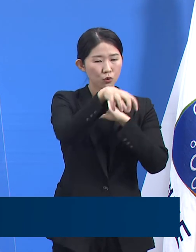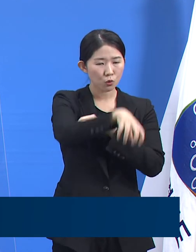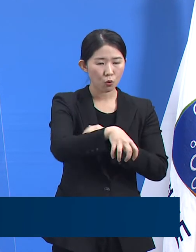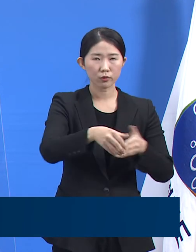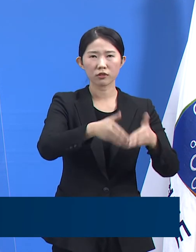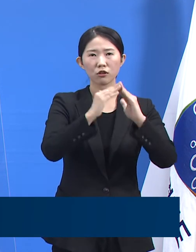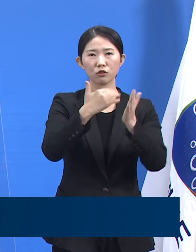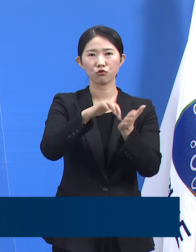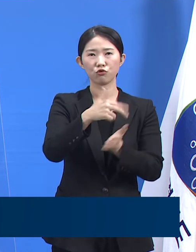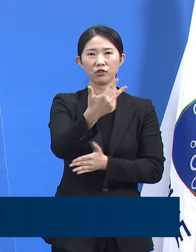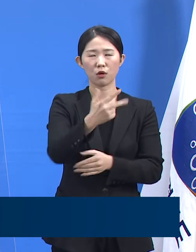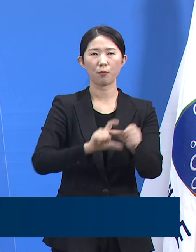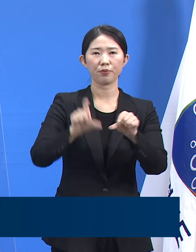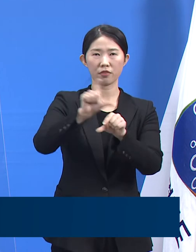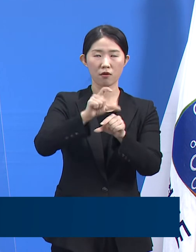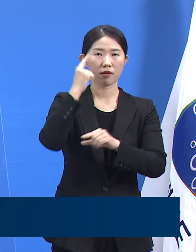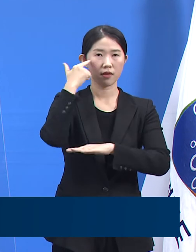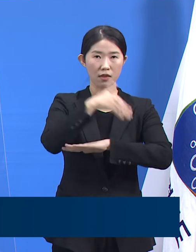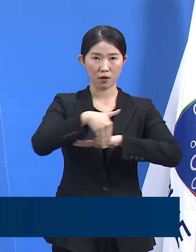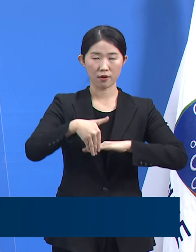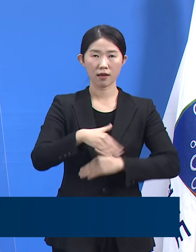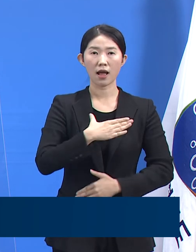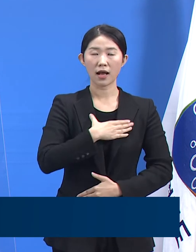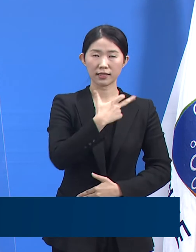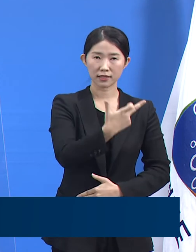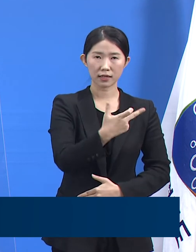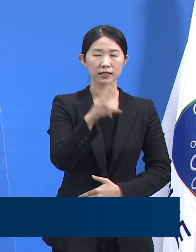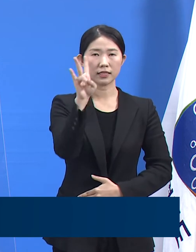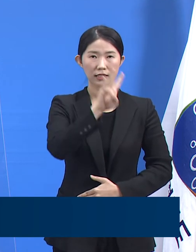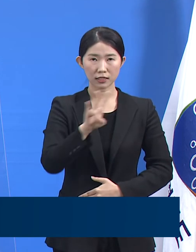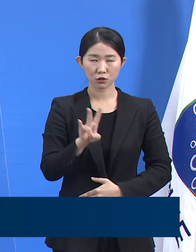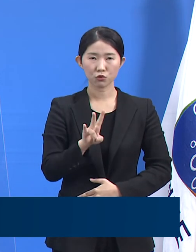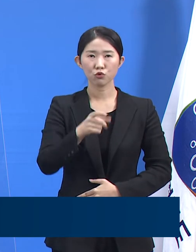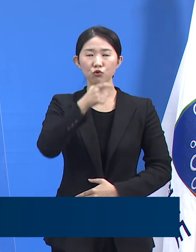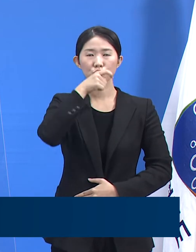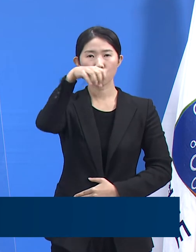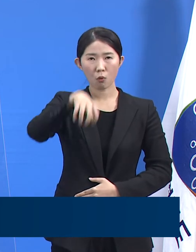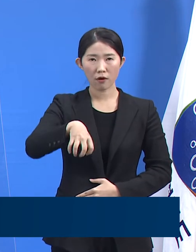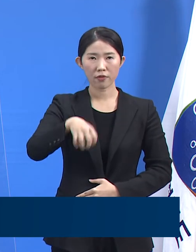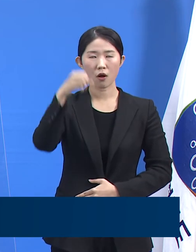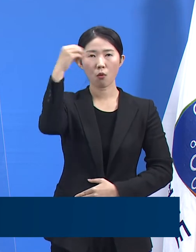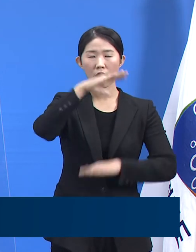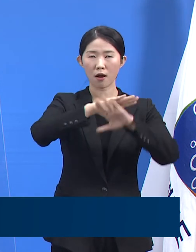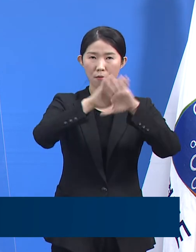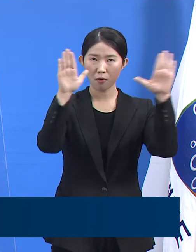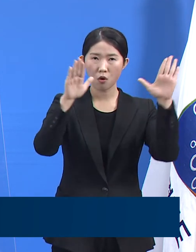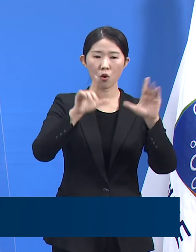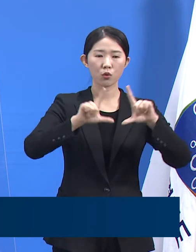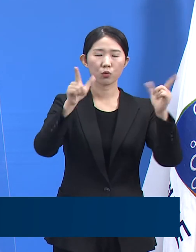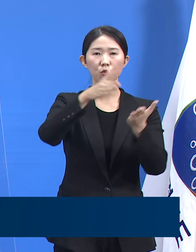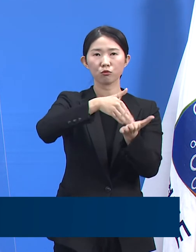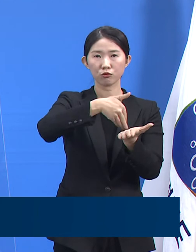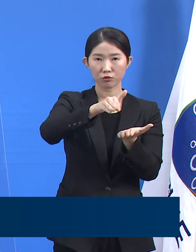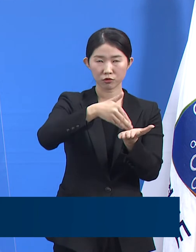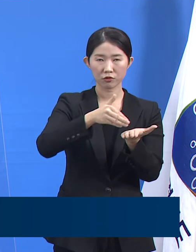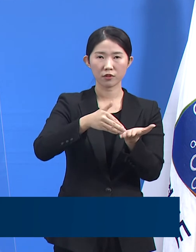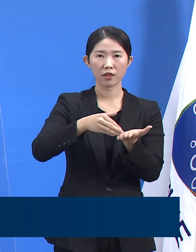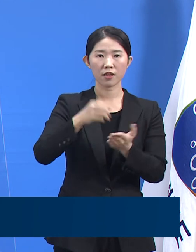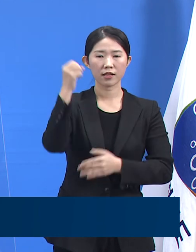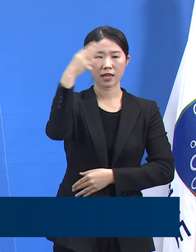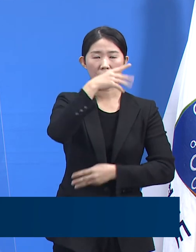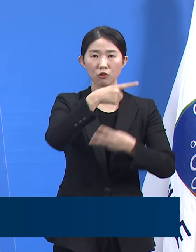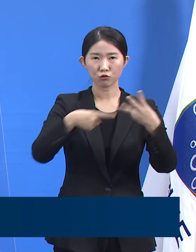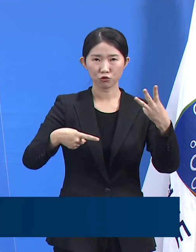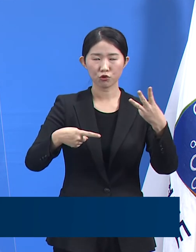임시선별검사소는 안산, 시흥, 수원, 광명, 동두천, 양주, 포천 등 7개 시에